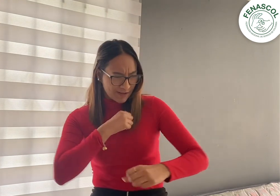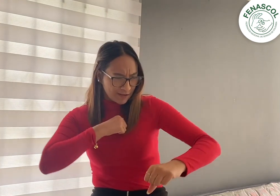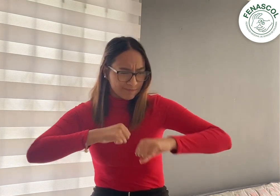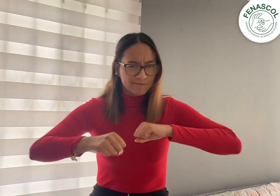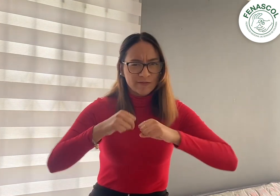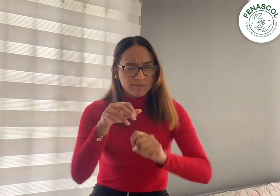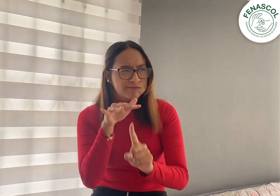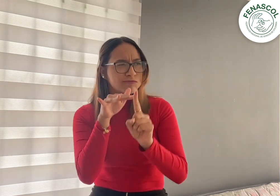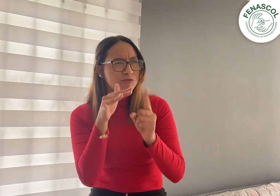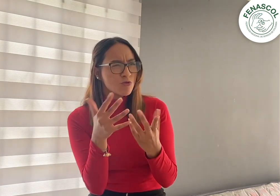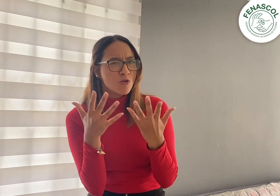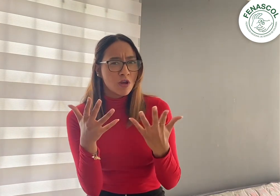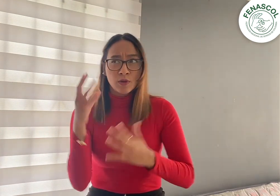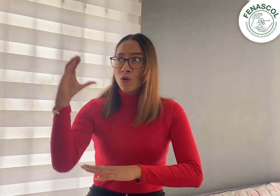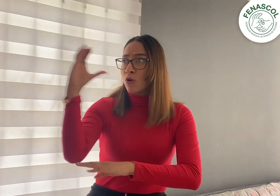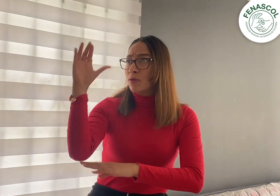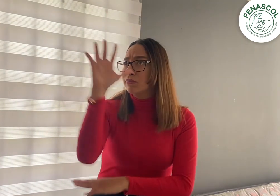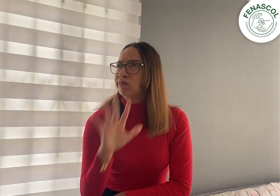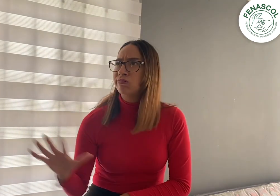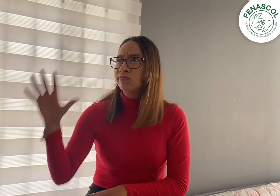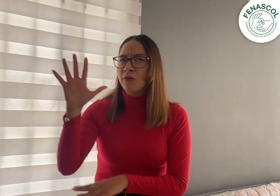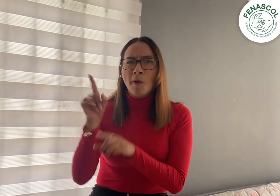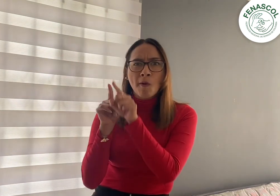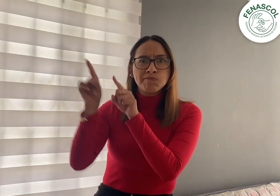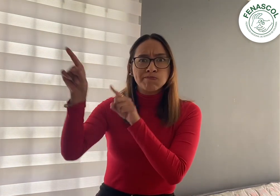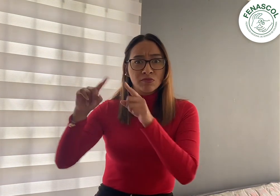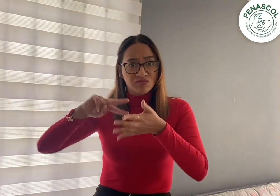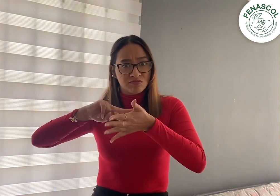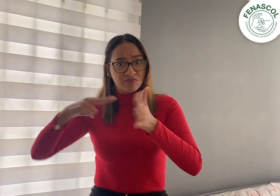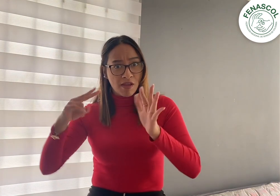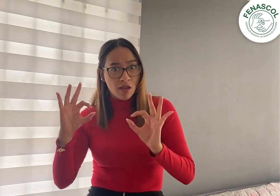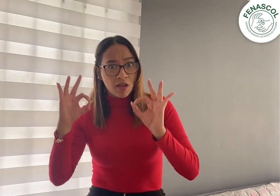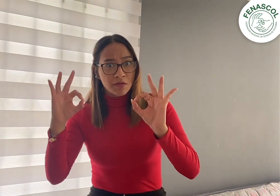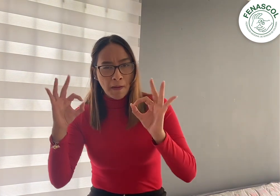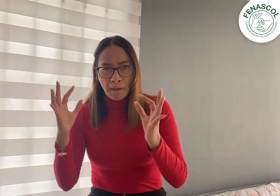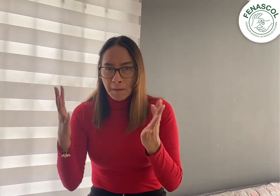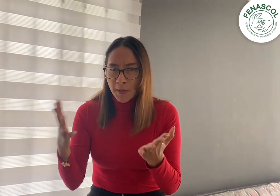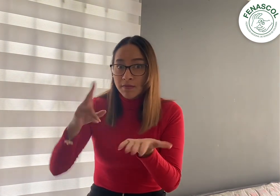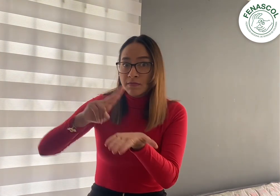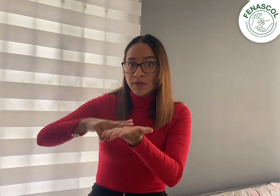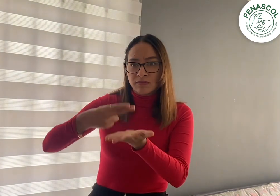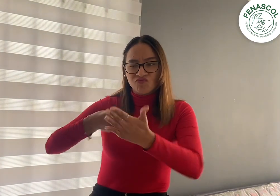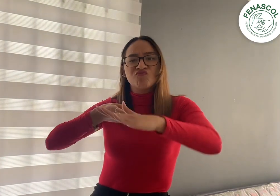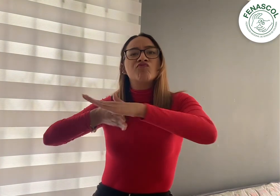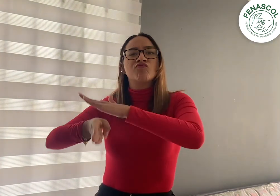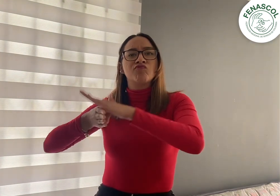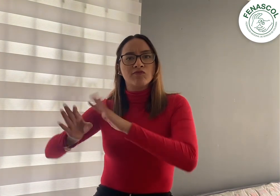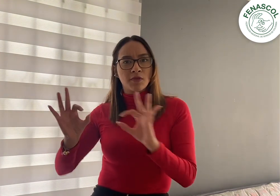cuentan los jóvenes a nivel nacional, como son herramientas tecnológicas en su territorio, si